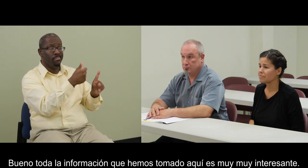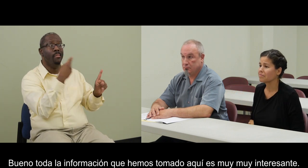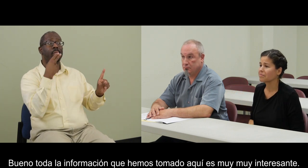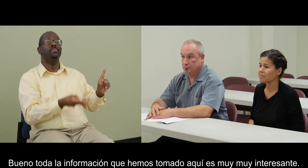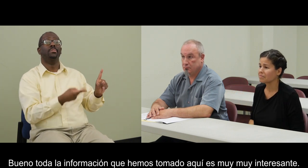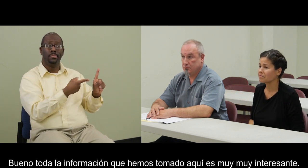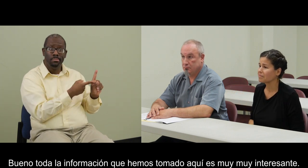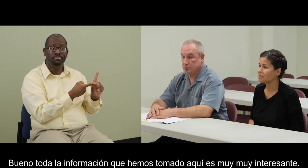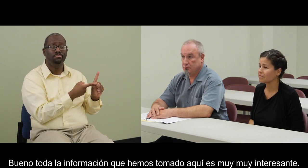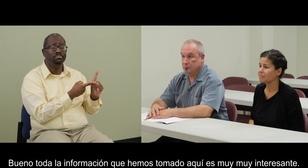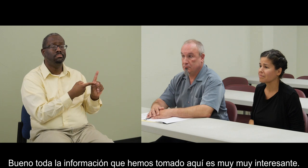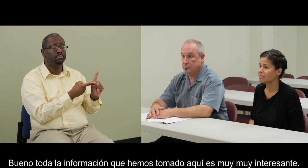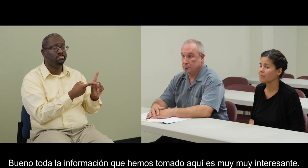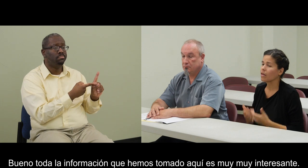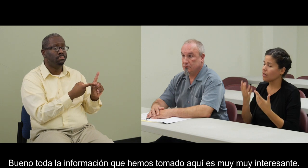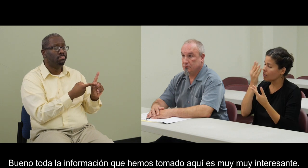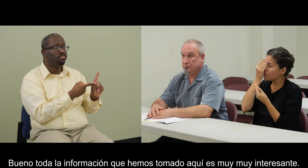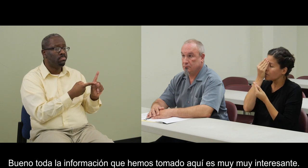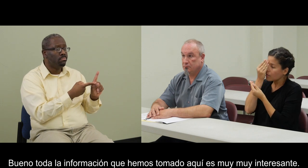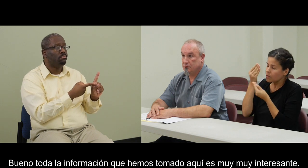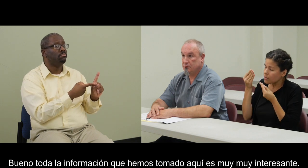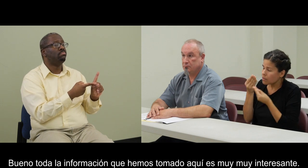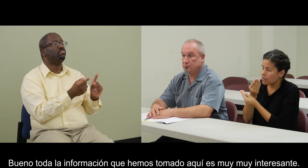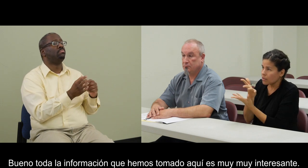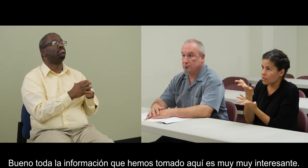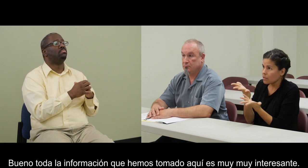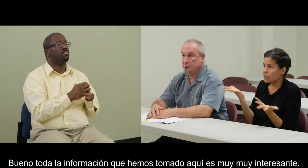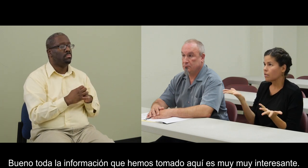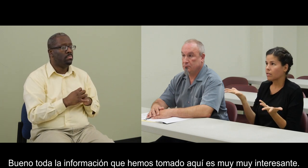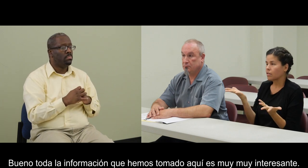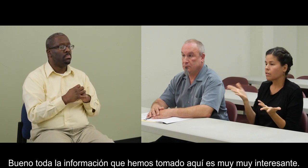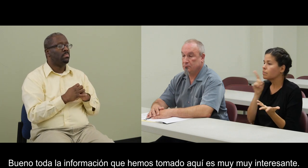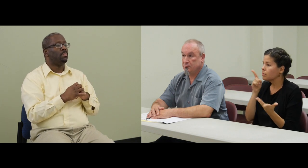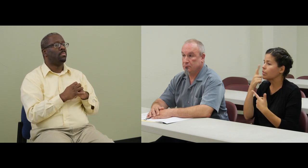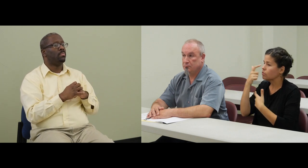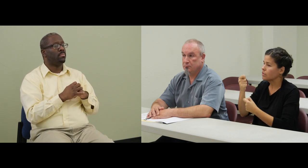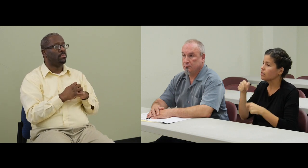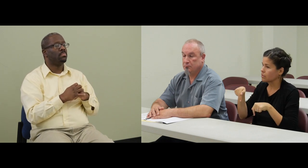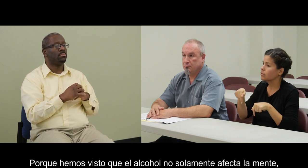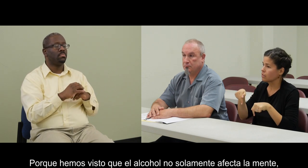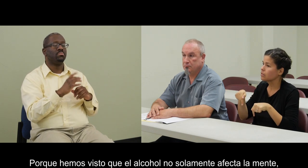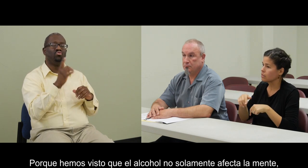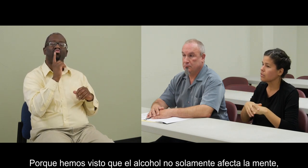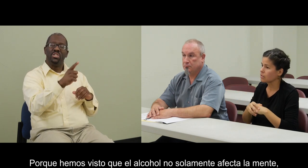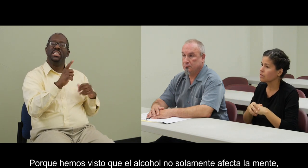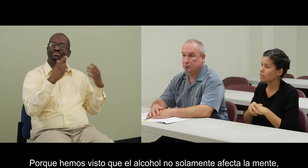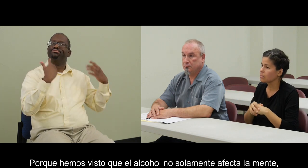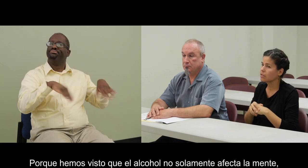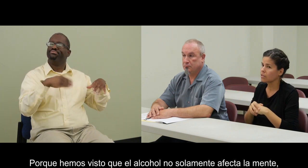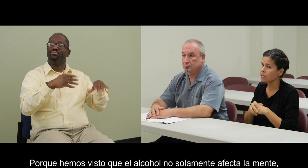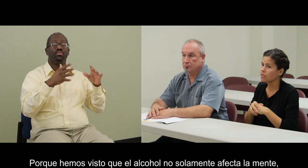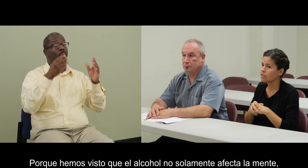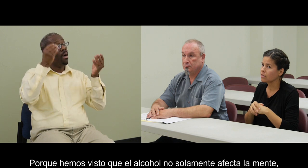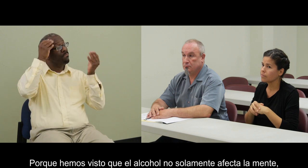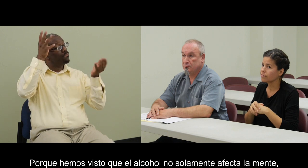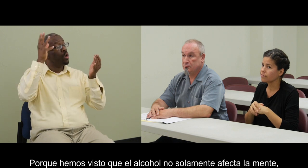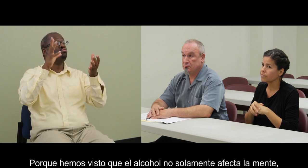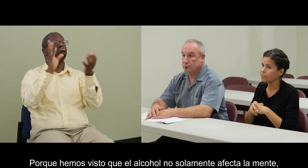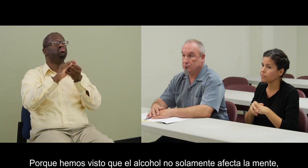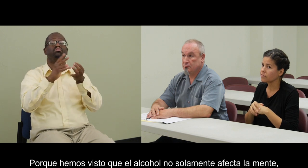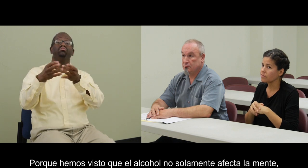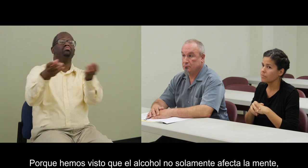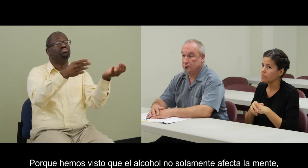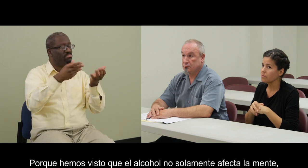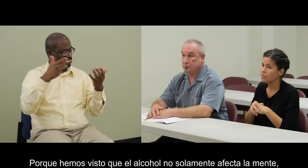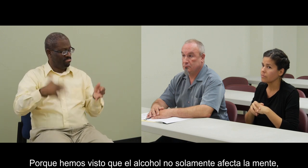toda la información que hemos tomado aquí es muy, muy interesante. Porque hemos visto que el alcohol no